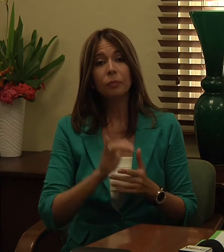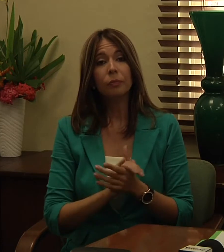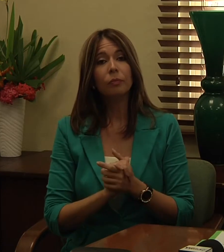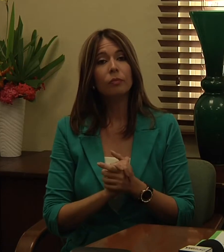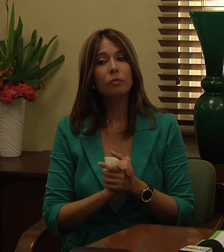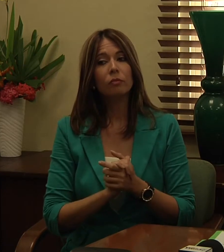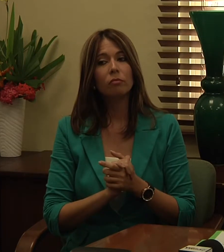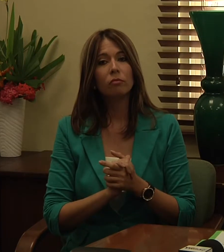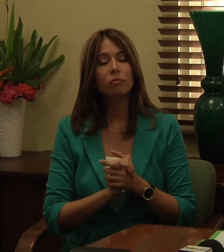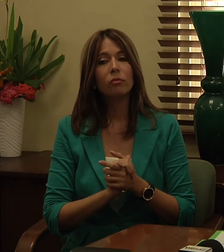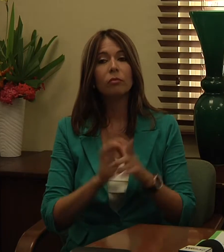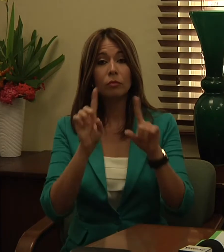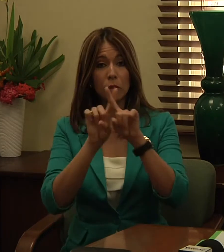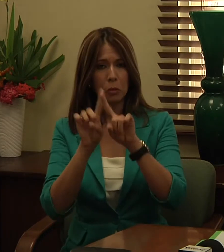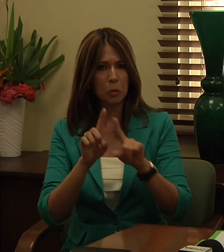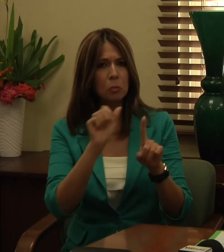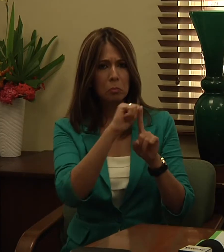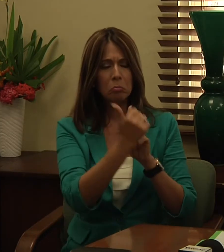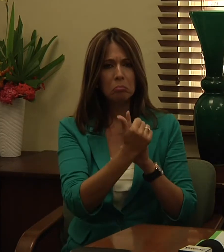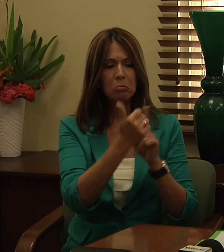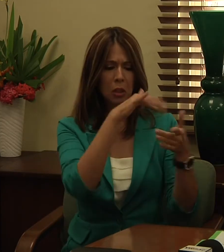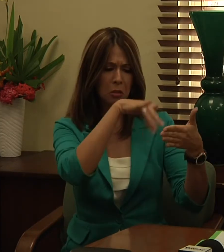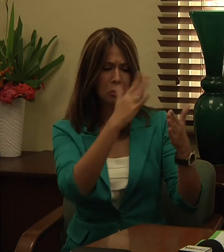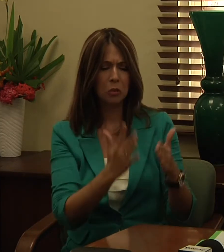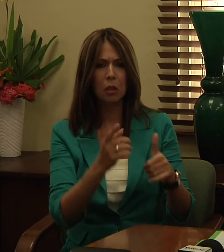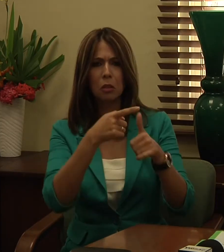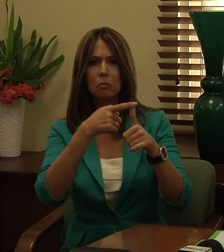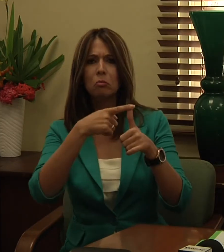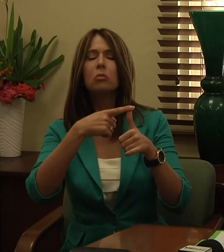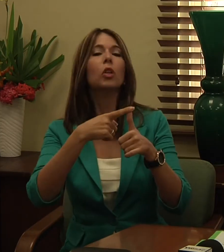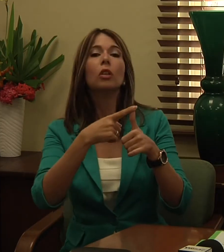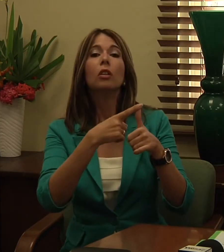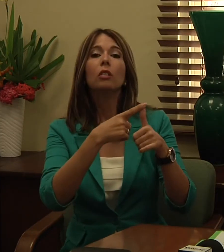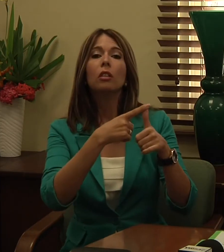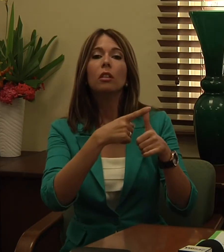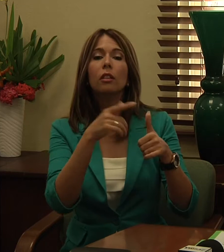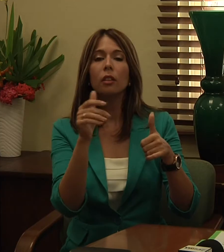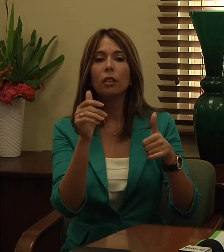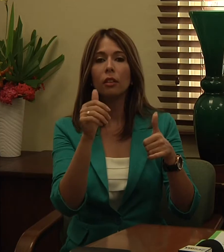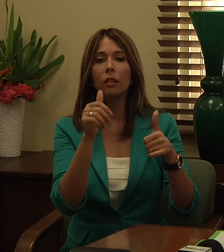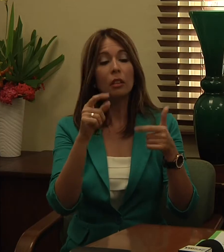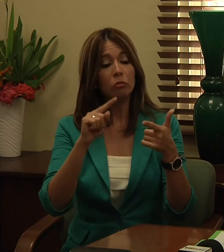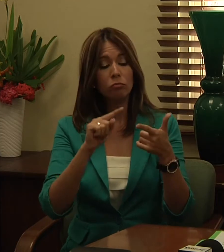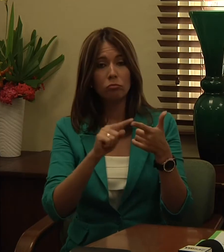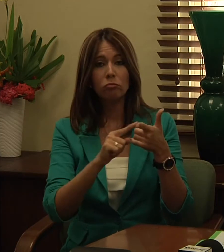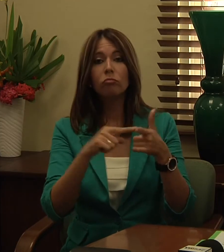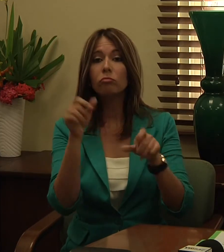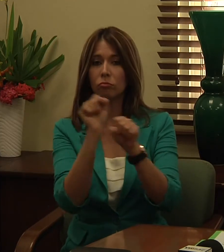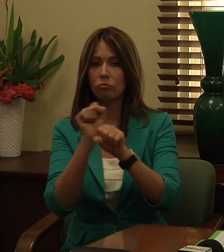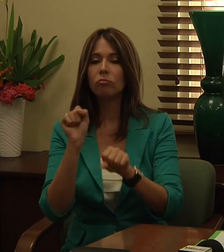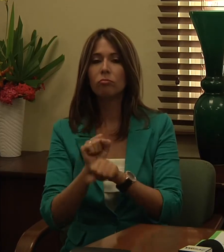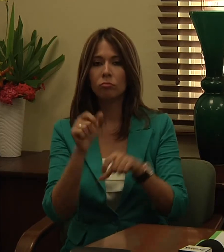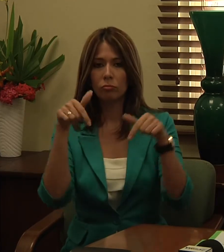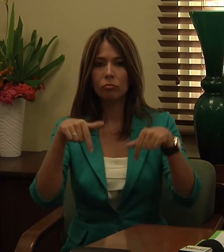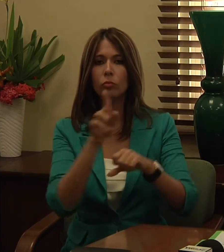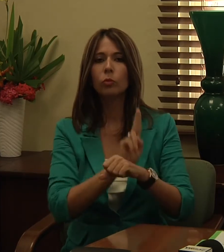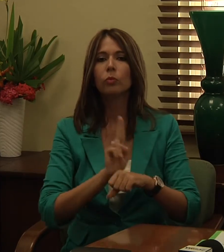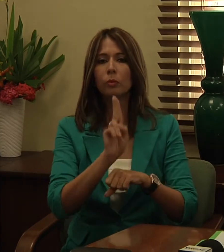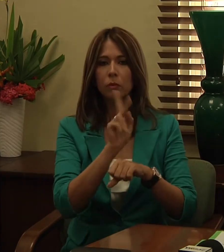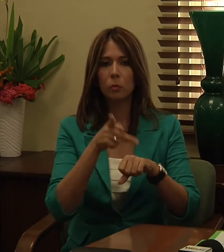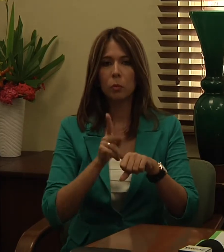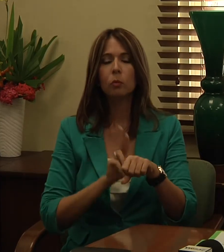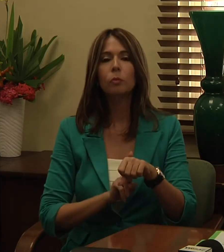estudiantiles, académicos como en el ambiente laboral. Y